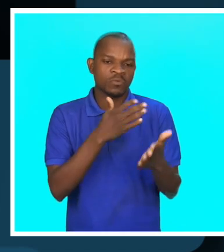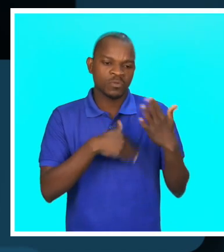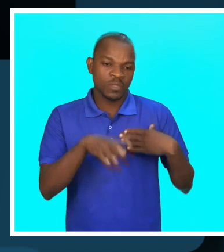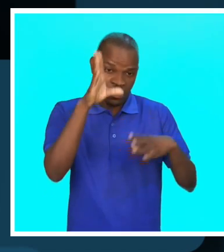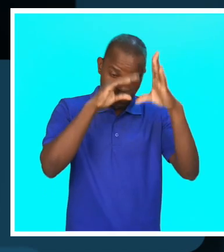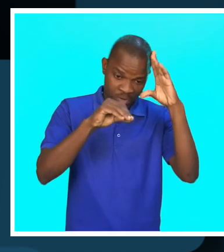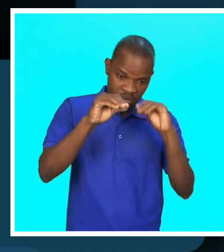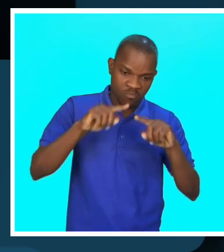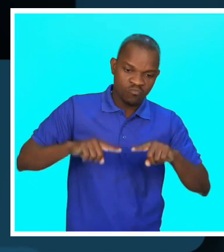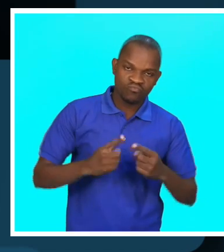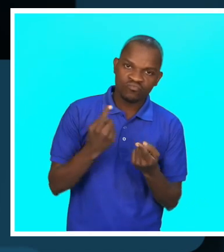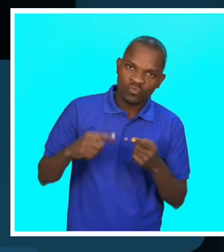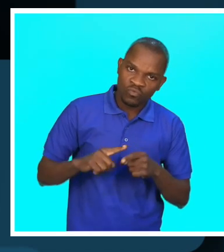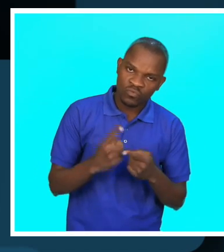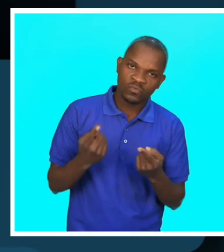fazer crochê e não só.